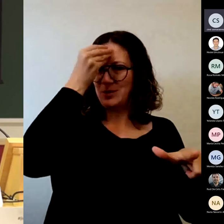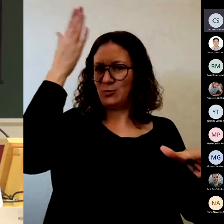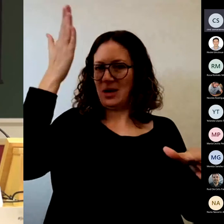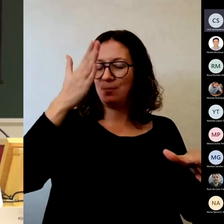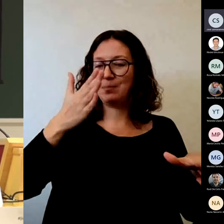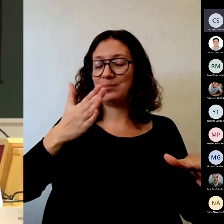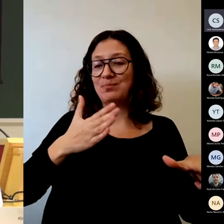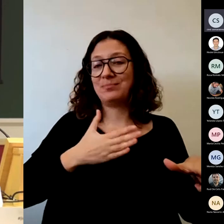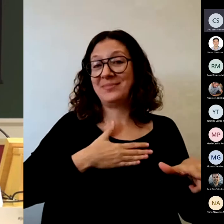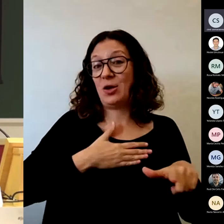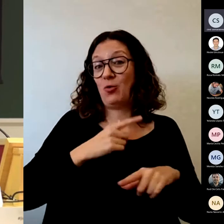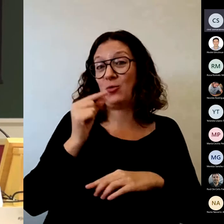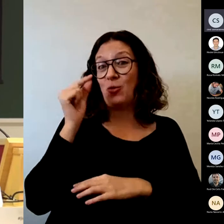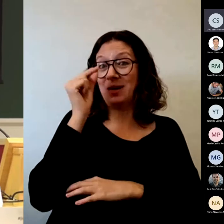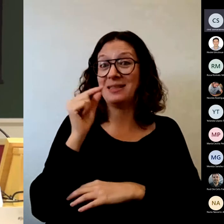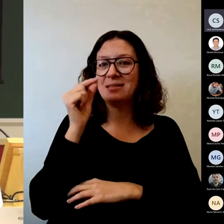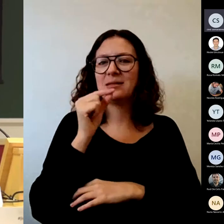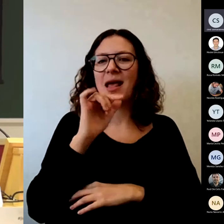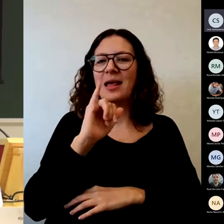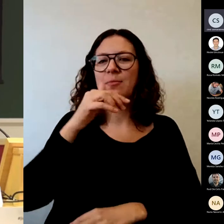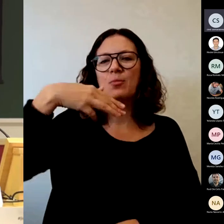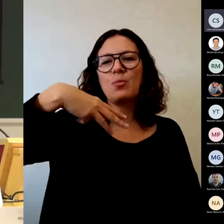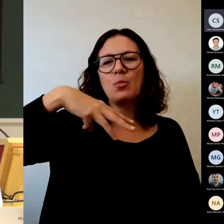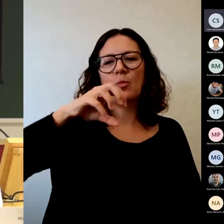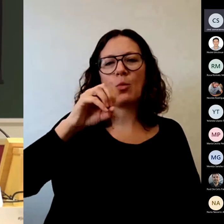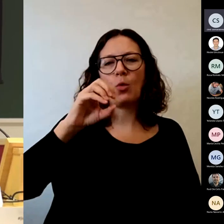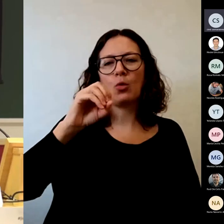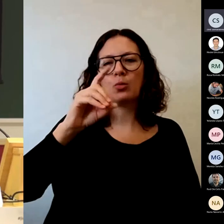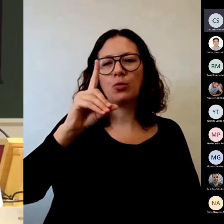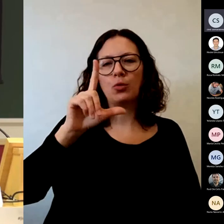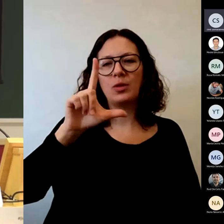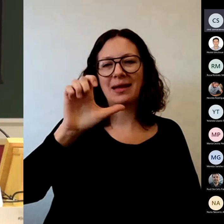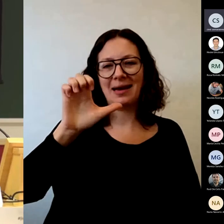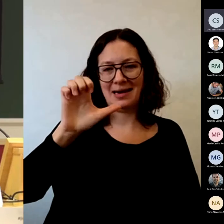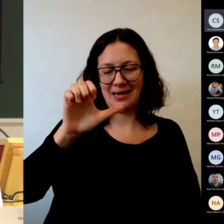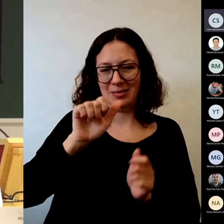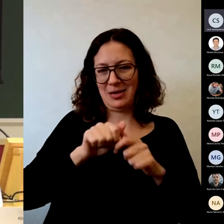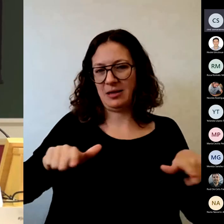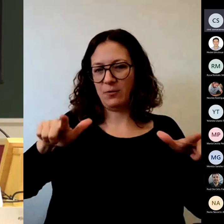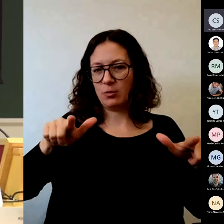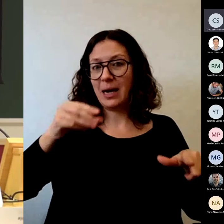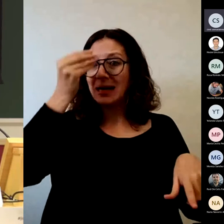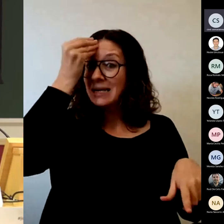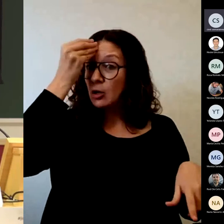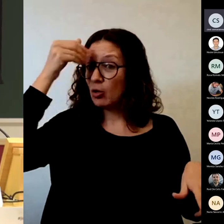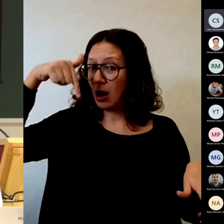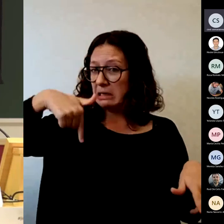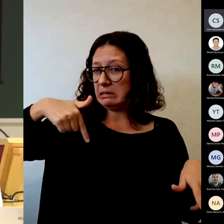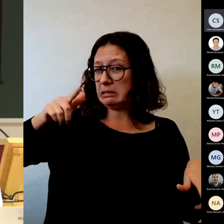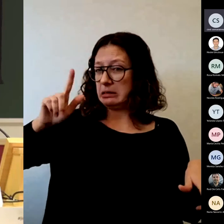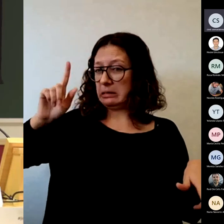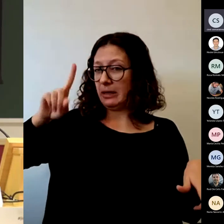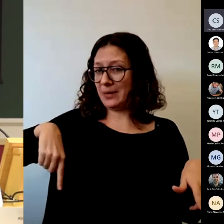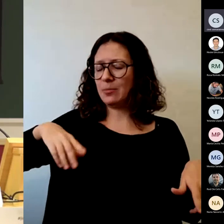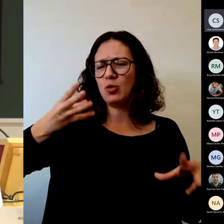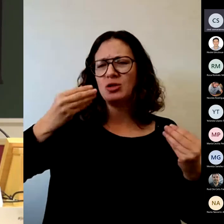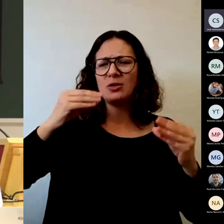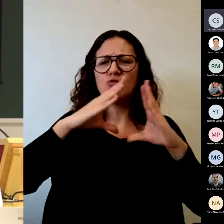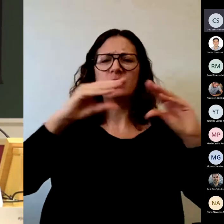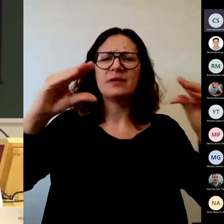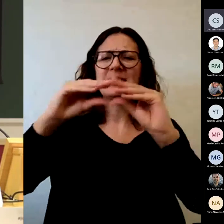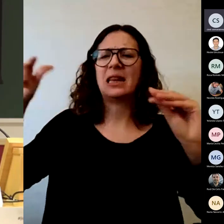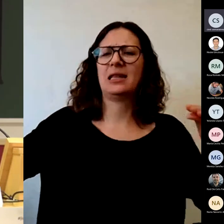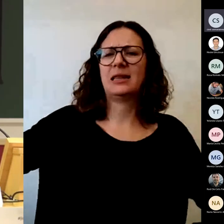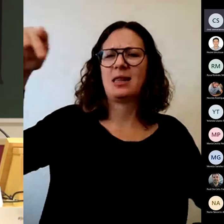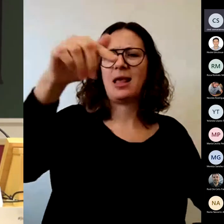tenemos el Moodle creo que también aquí en muchas de las instituciones universitarias pues tiene